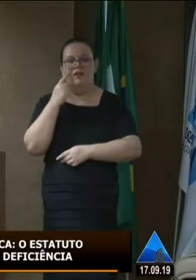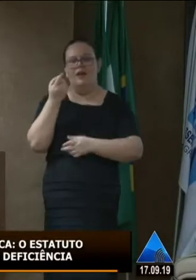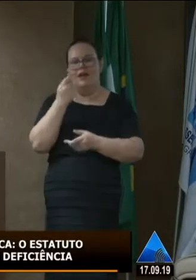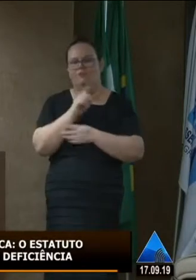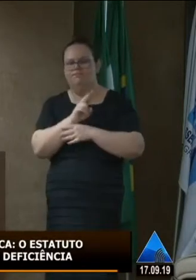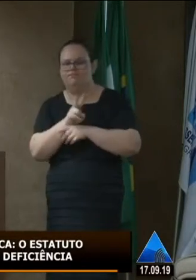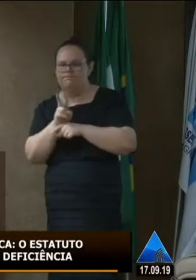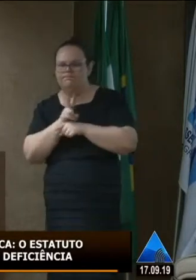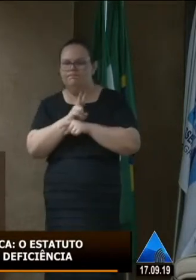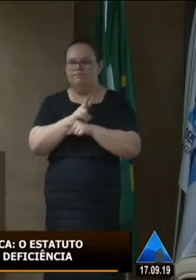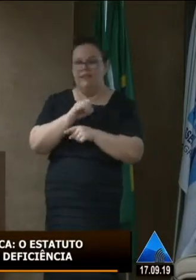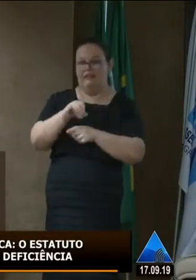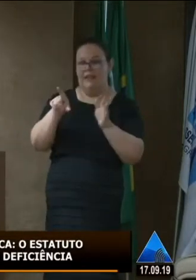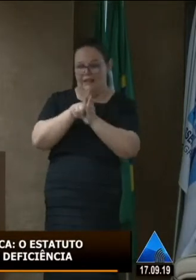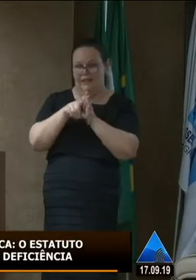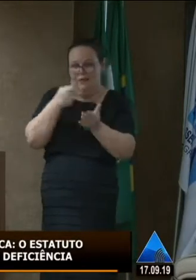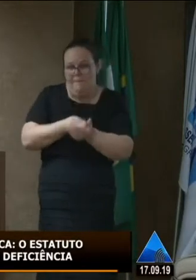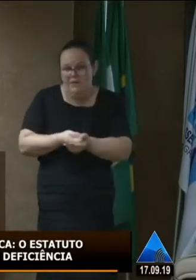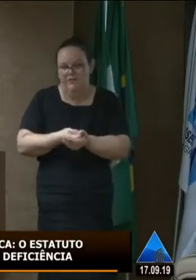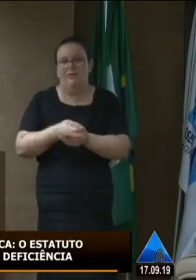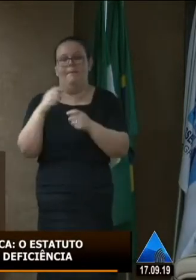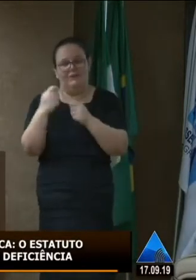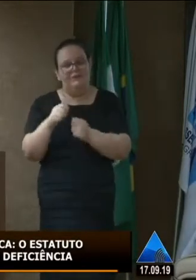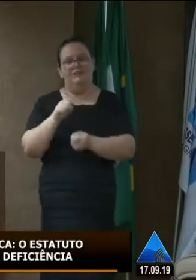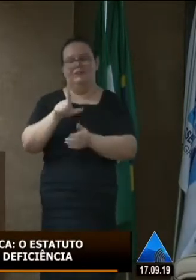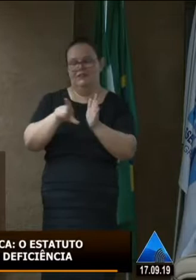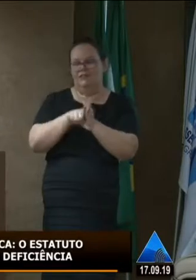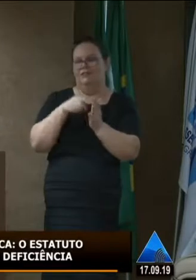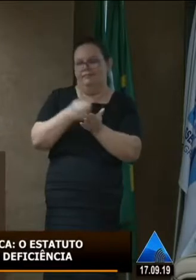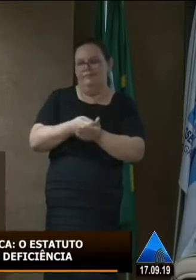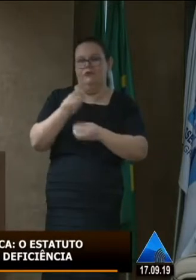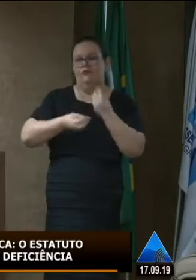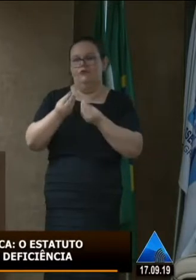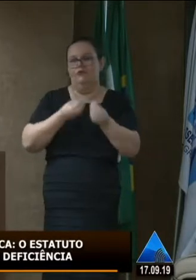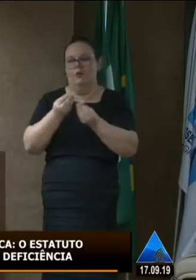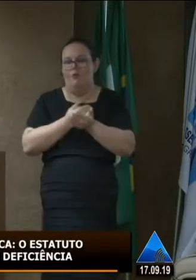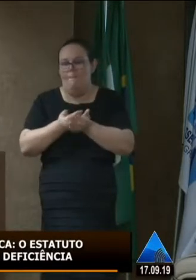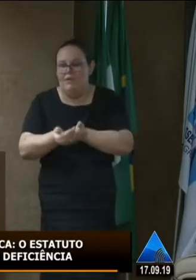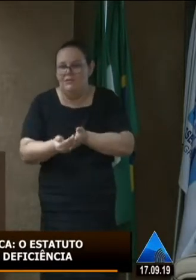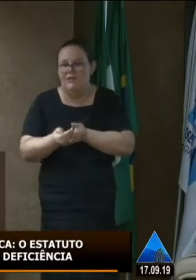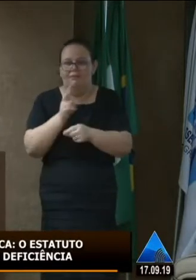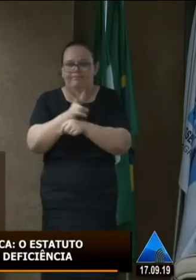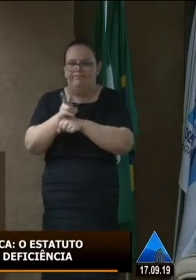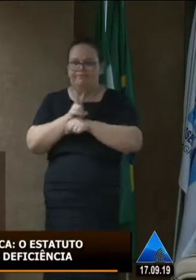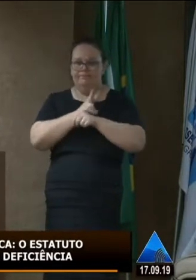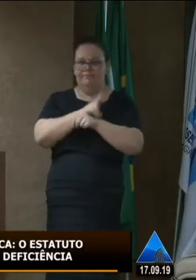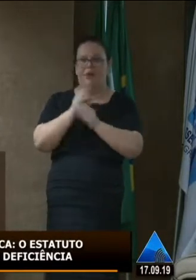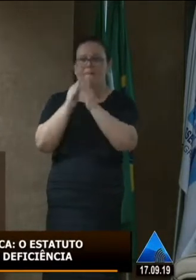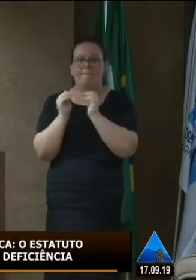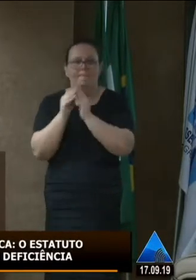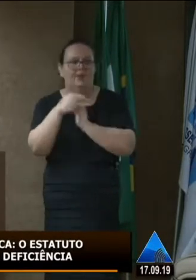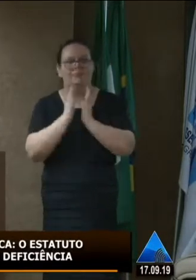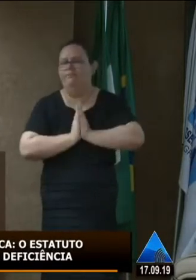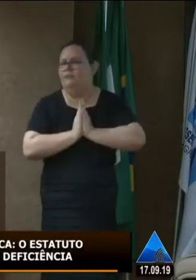se não cumpriu a lei não cumpriu a lei improbidade administrativa então assim como vai funcionar a fiscalização? tá? é o pedido que eu